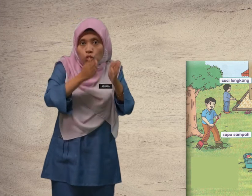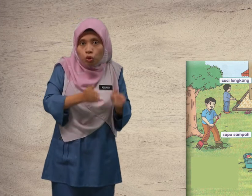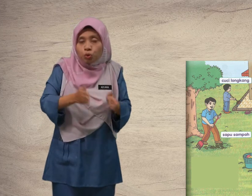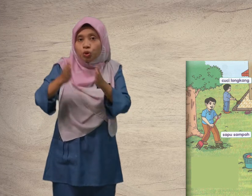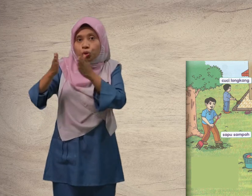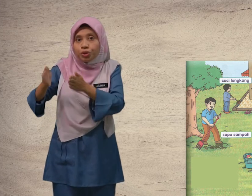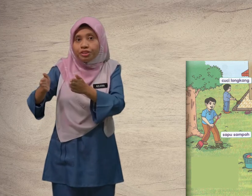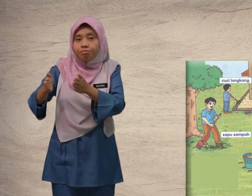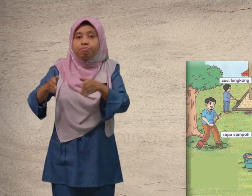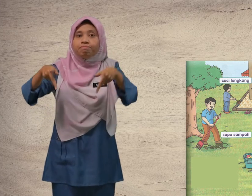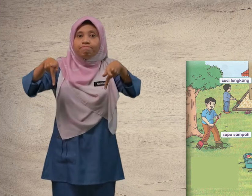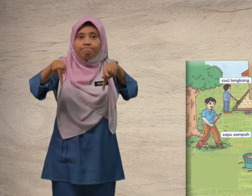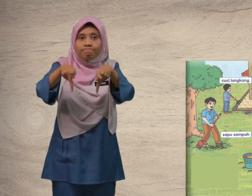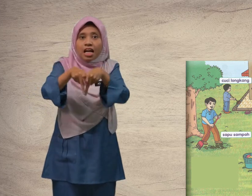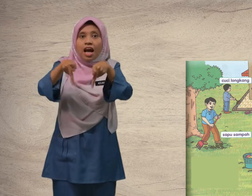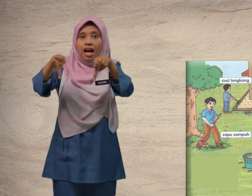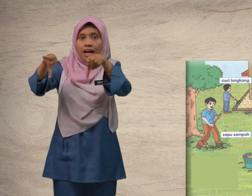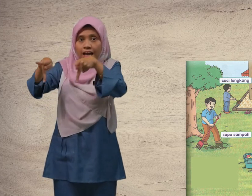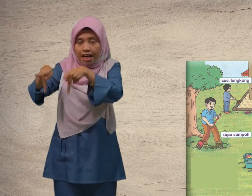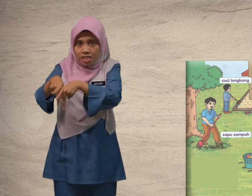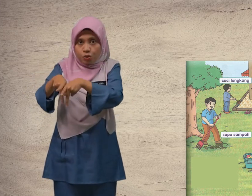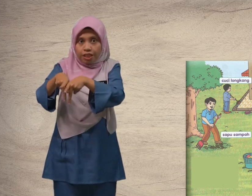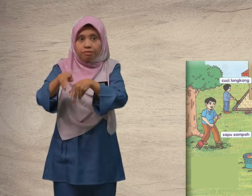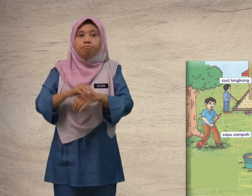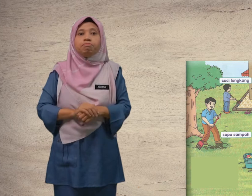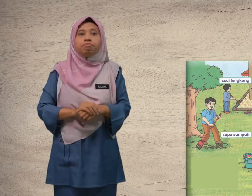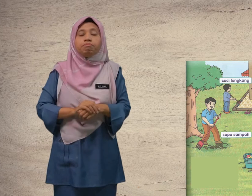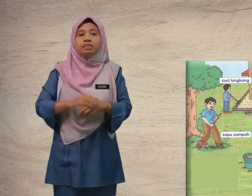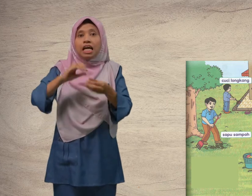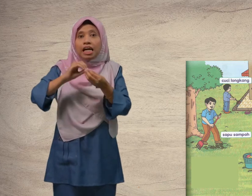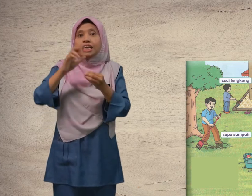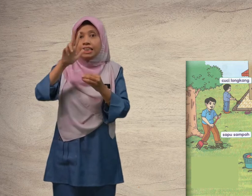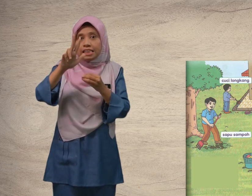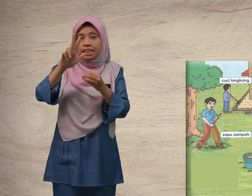susun kasut. ketiga,